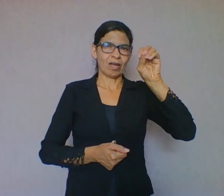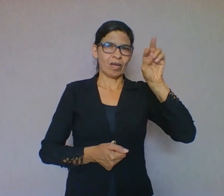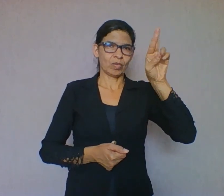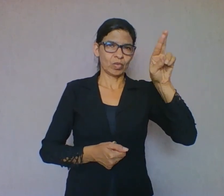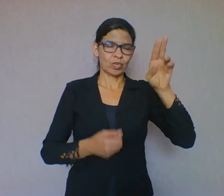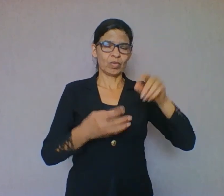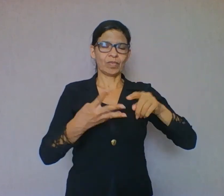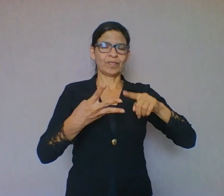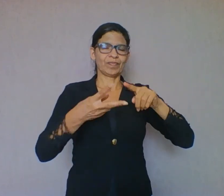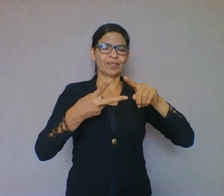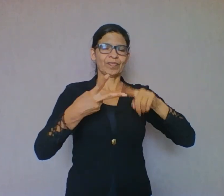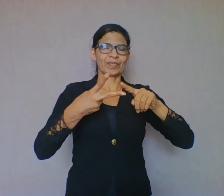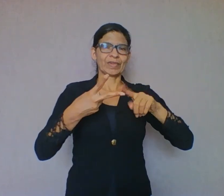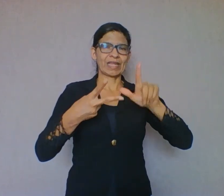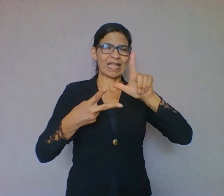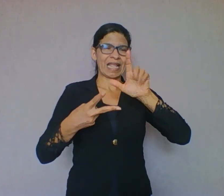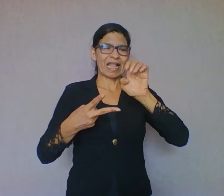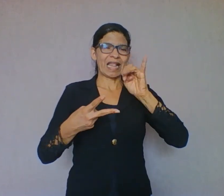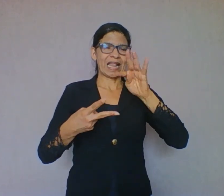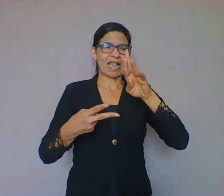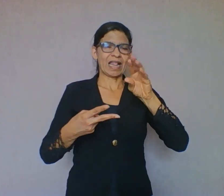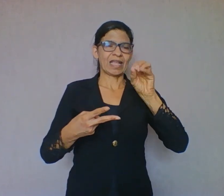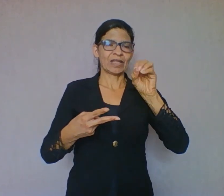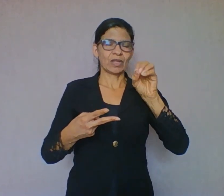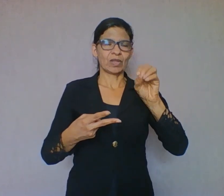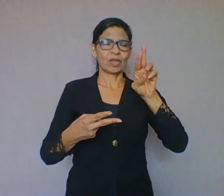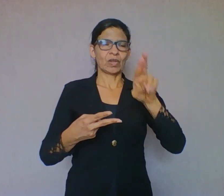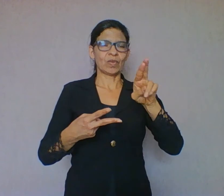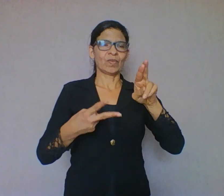e poderes, limitações e expectativas.